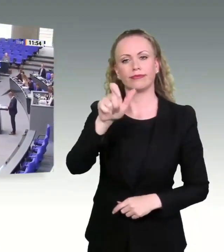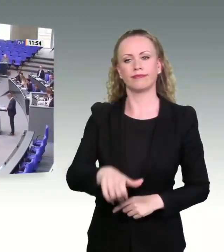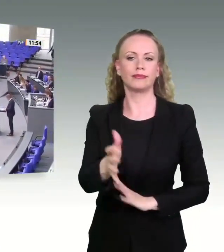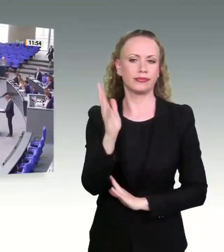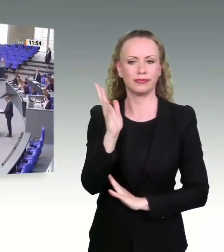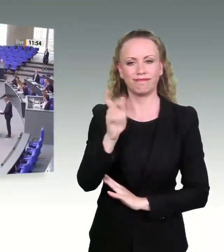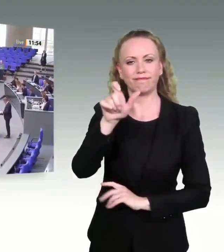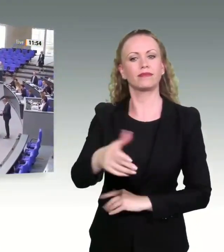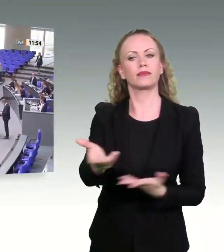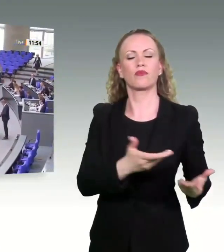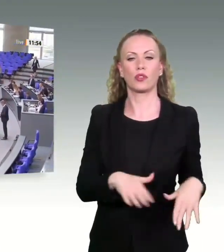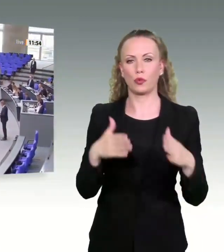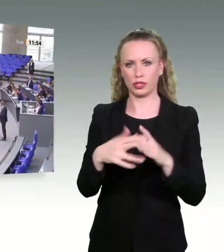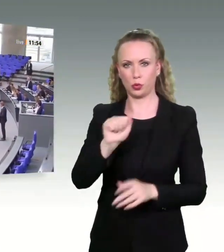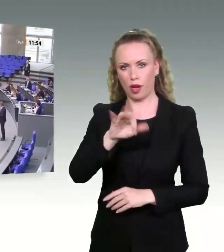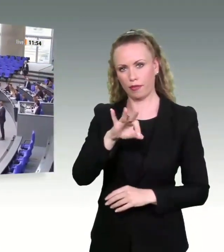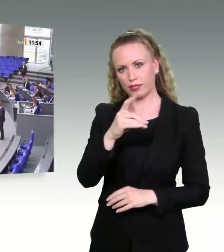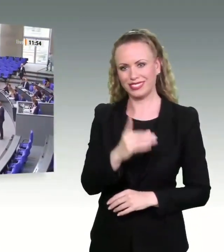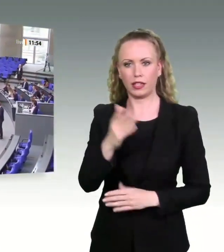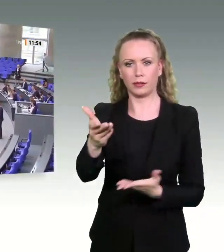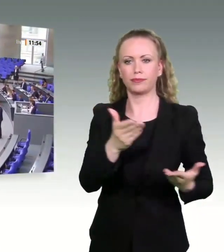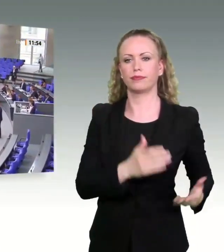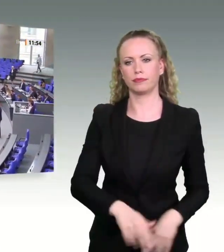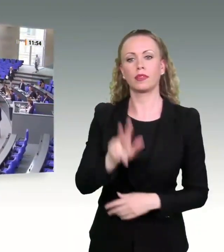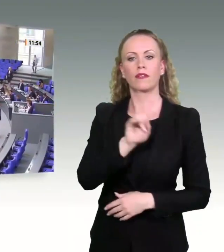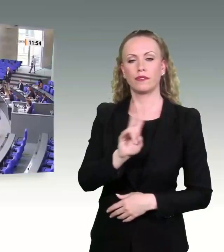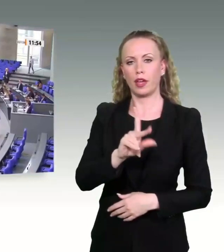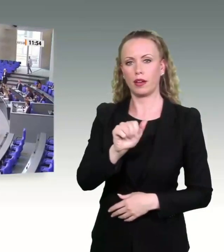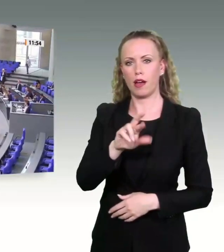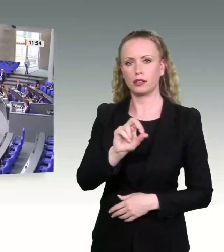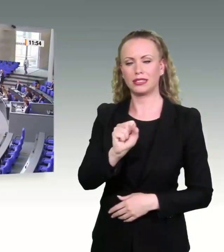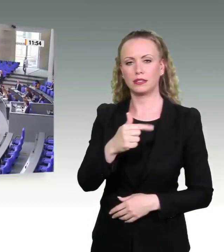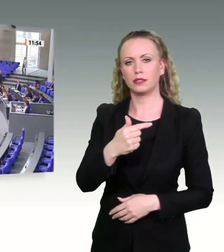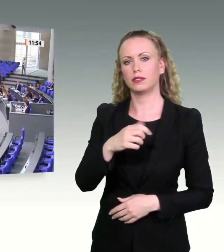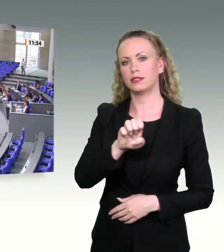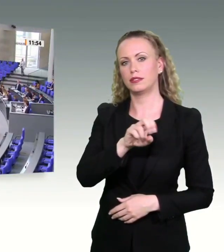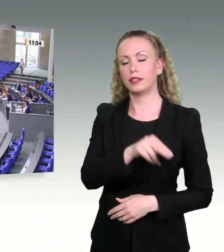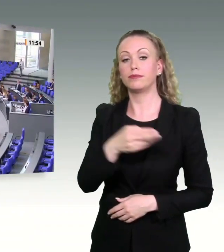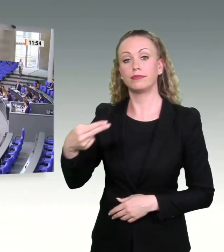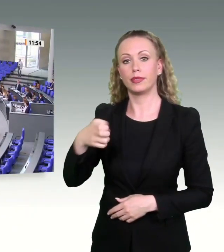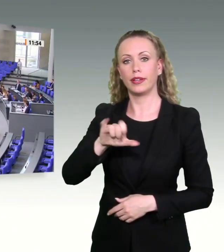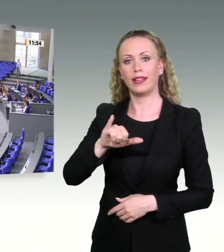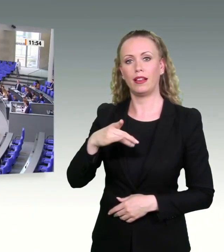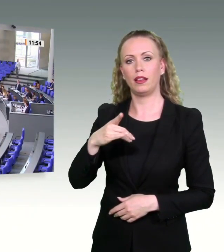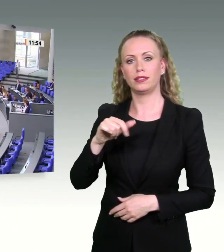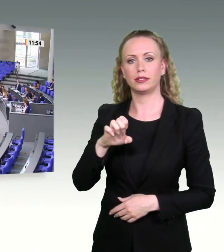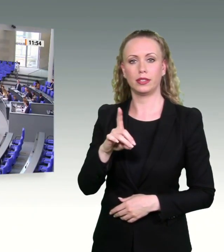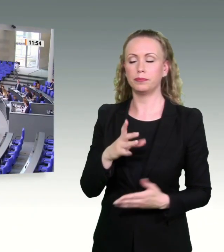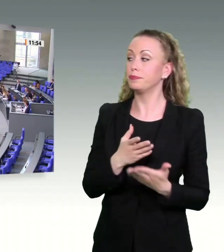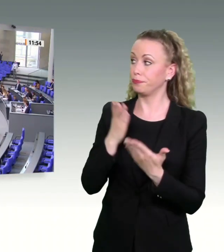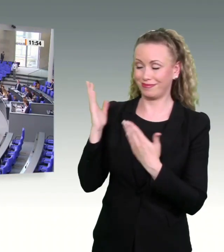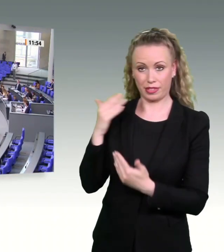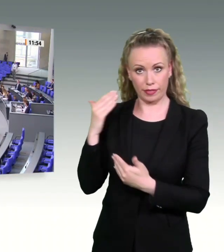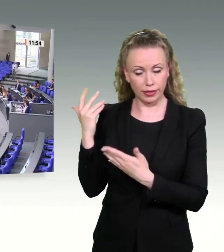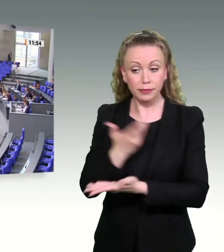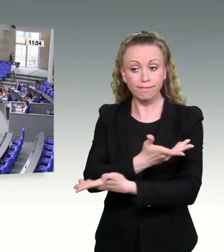Scheinoppositionsrolle plötzlich bemerken, dass beispielsweise ungezügelte Zuwanderung oder die Abstaltung von Kernkraftwerken nicht die